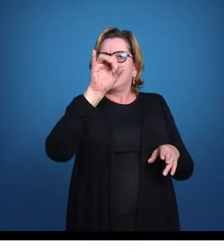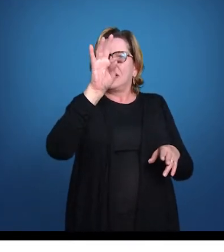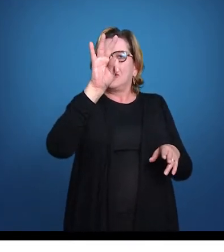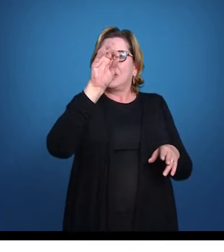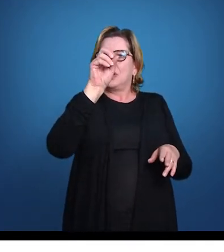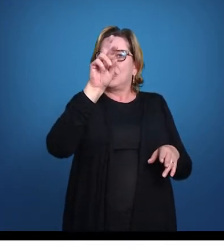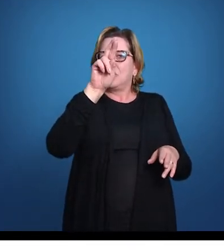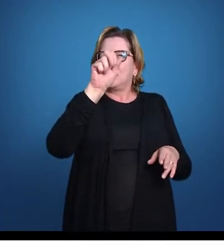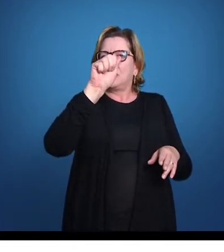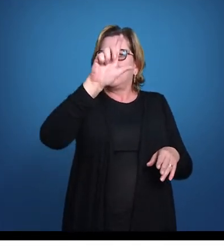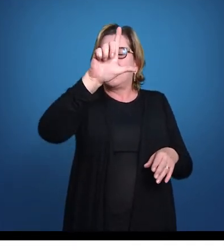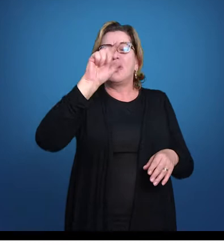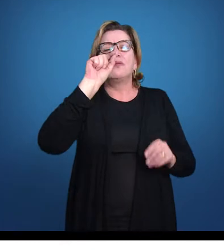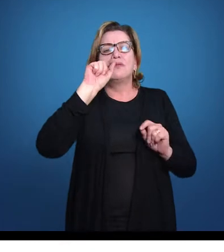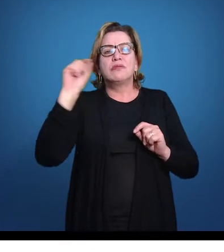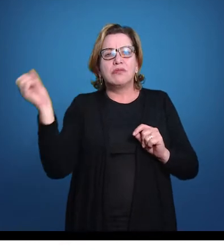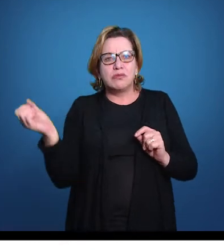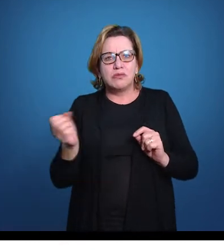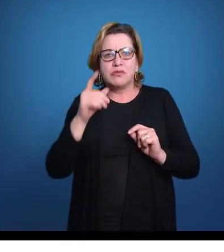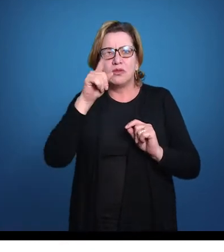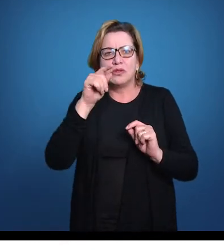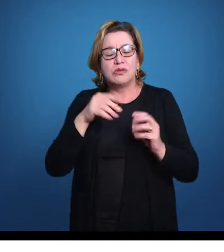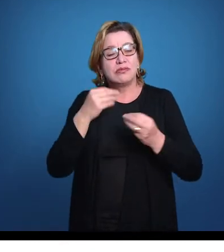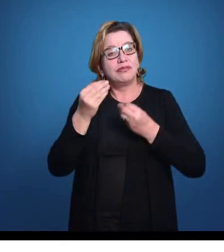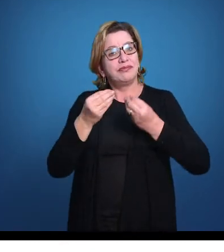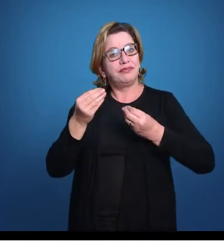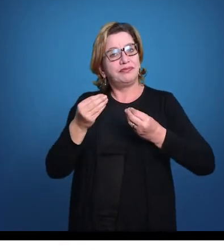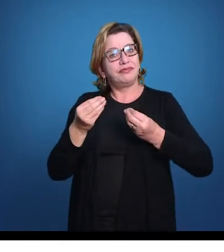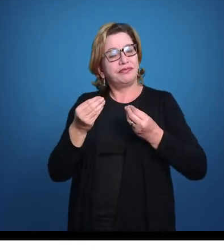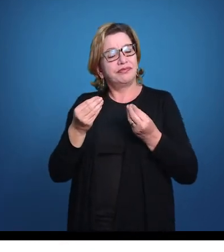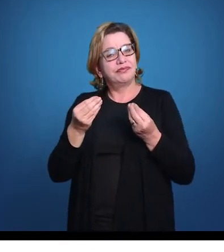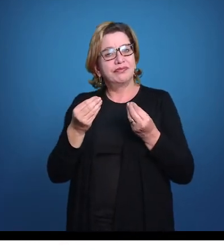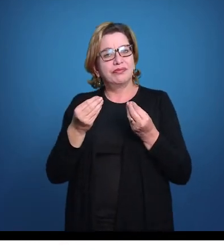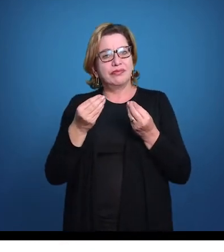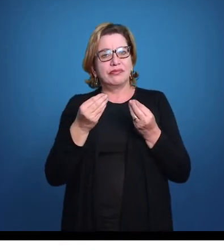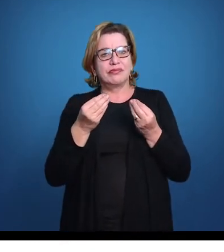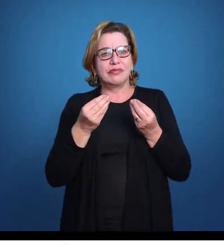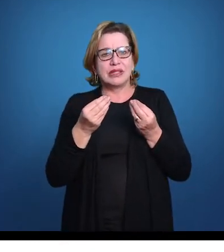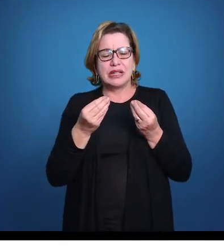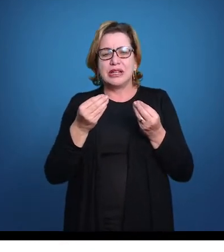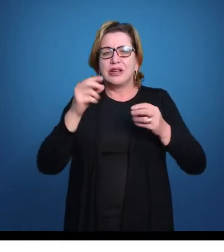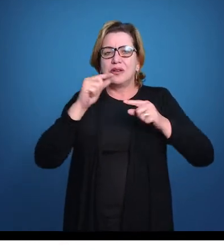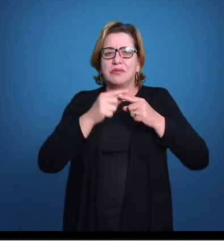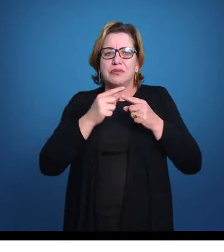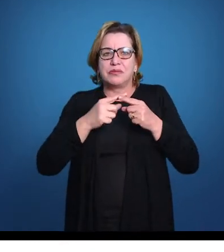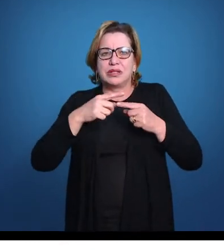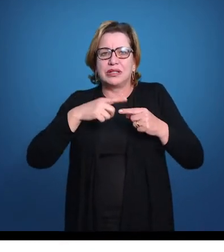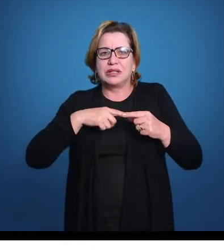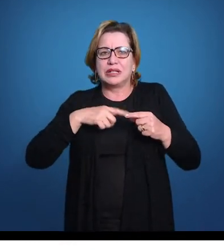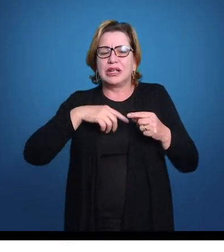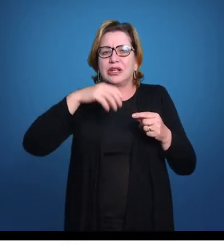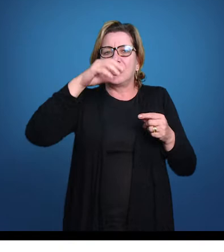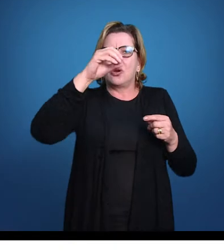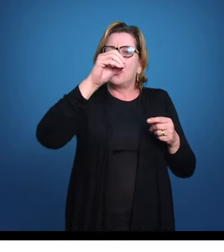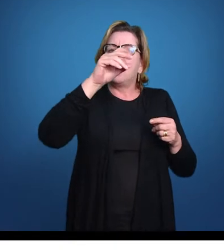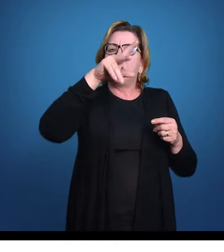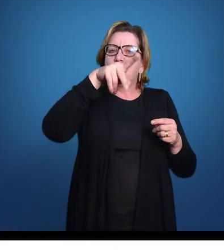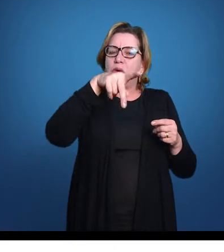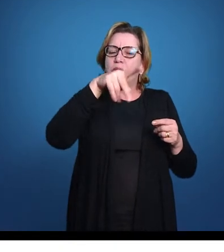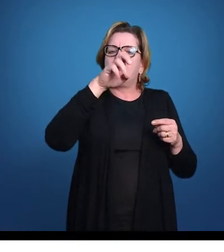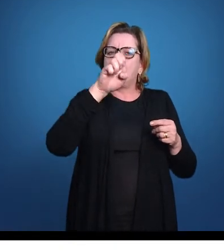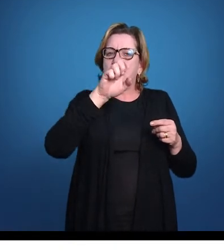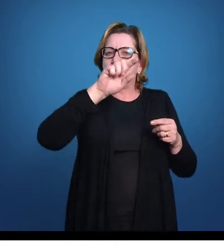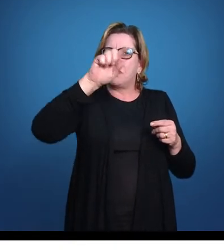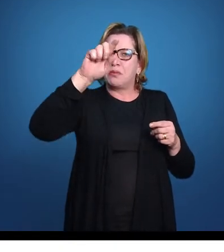osteíquetes é justamente a presença do opérculo ósseo, né? Então,